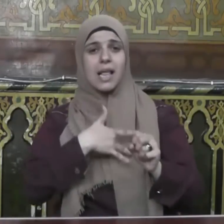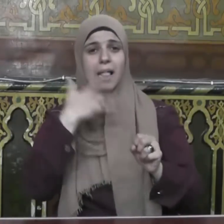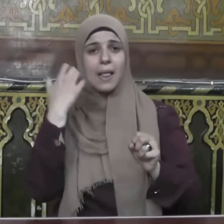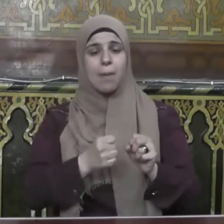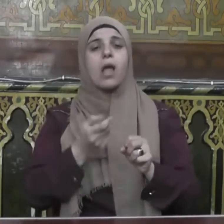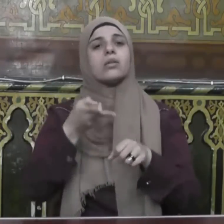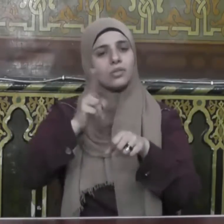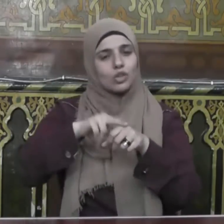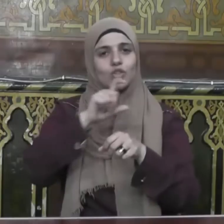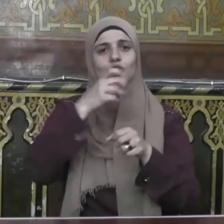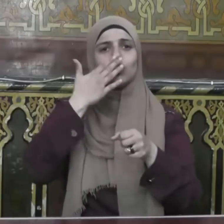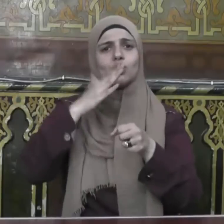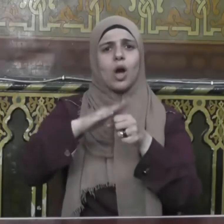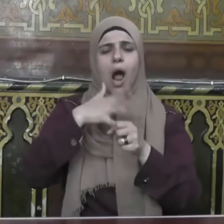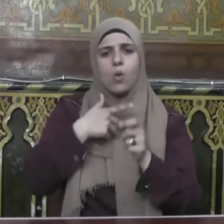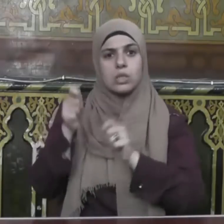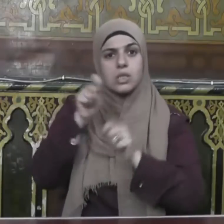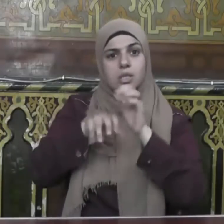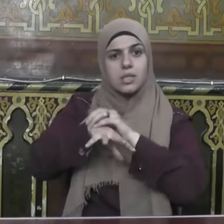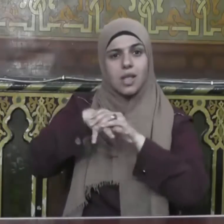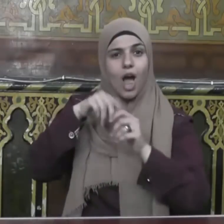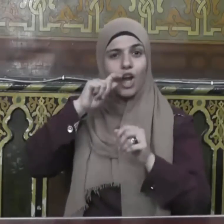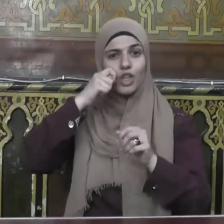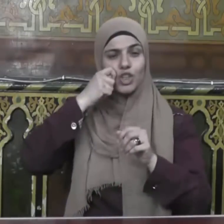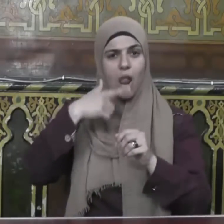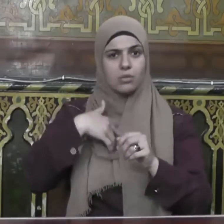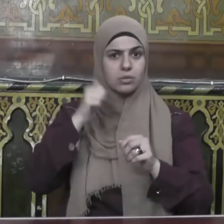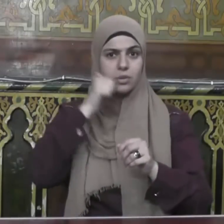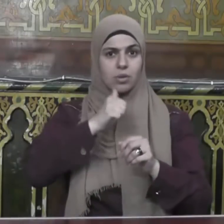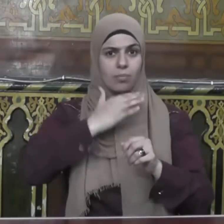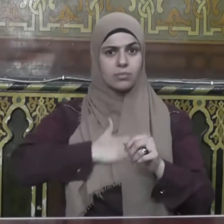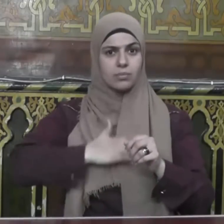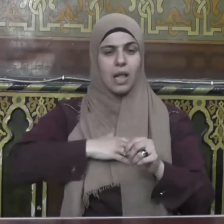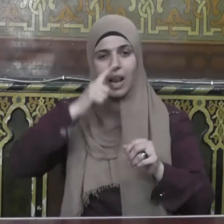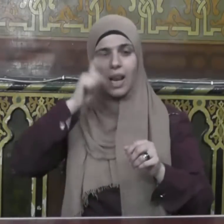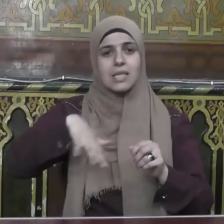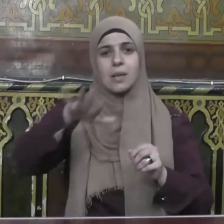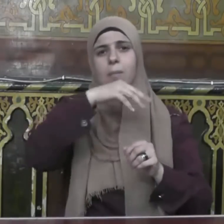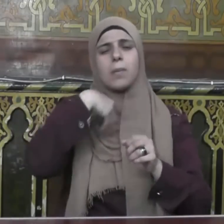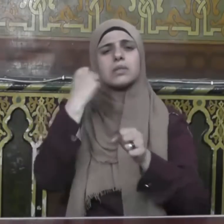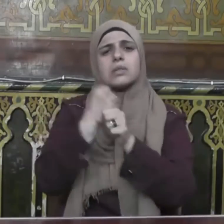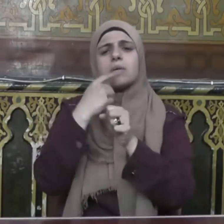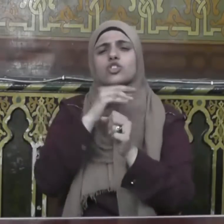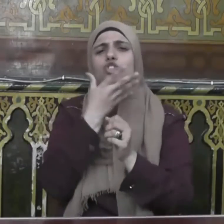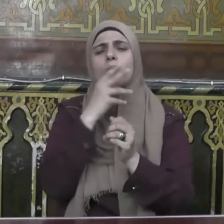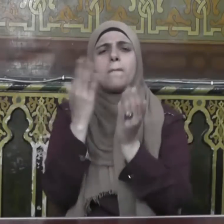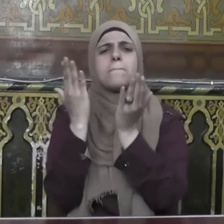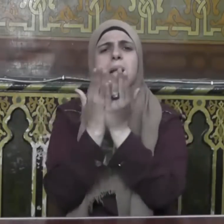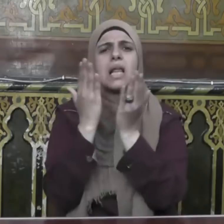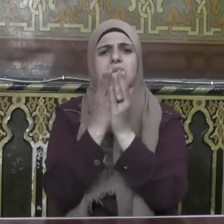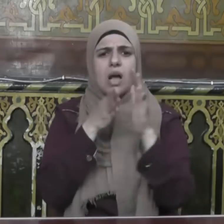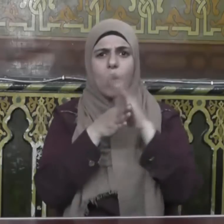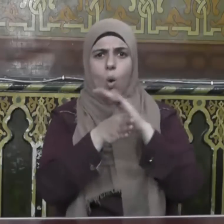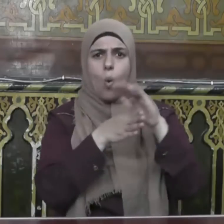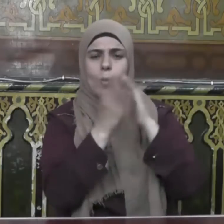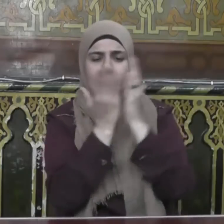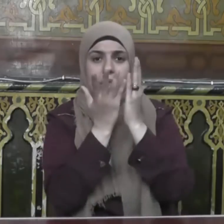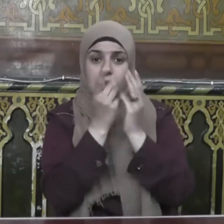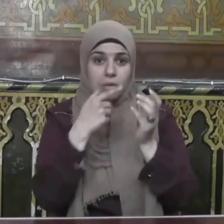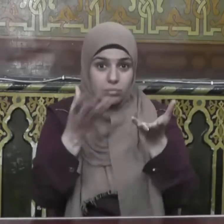هو شهر صناعة الرجال فالصيام مدرسة عملية تبرز الرجال الحقيقيين يقول